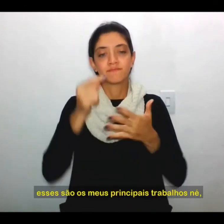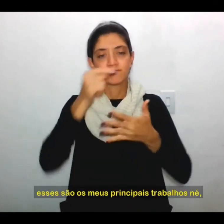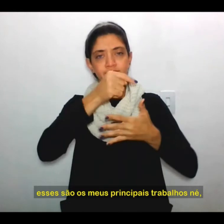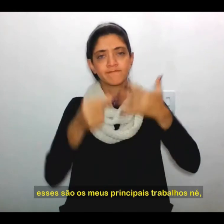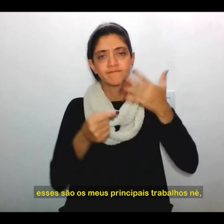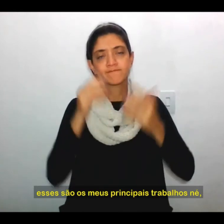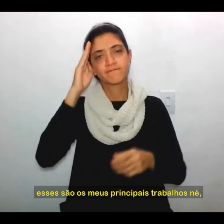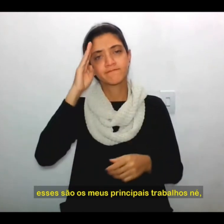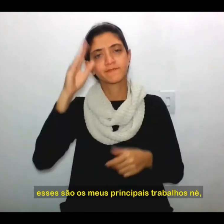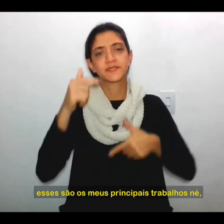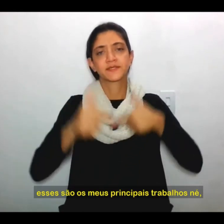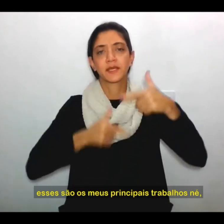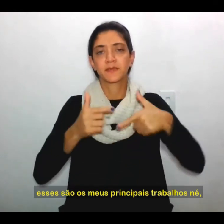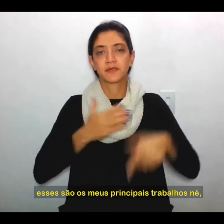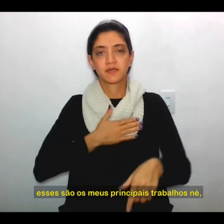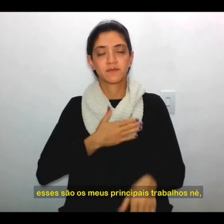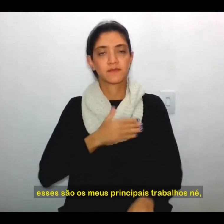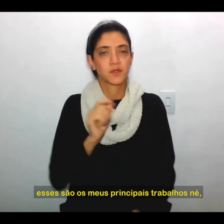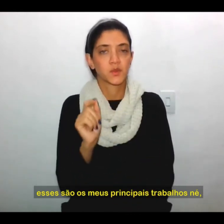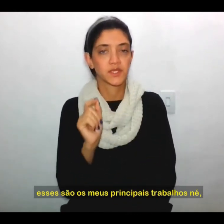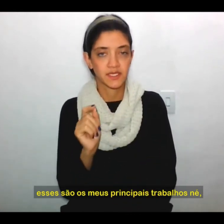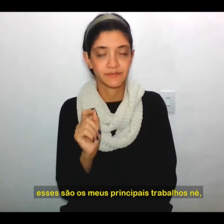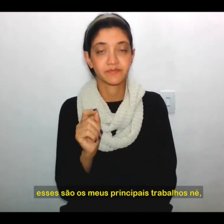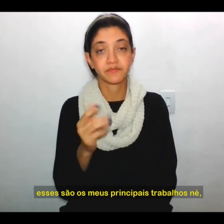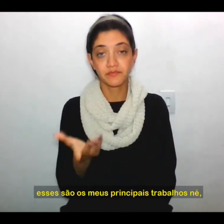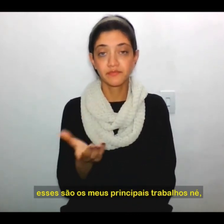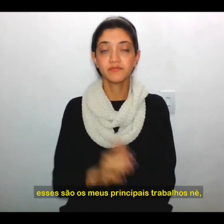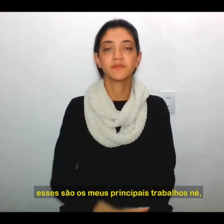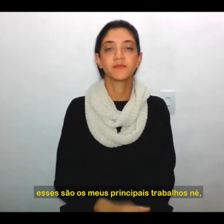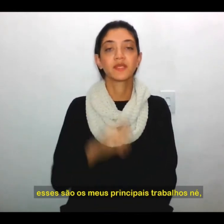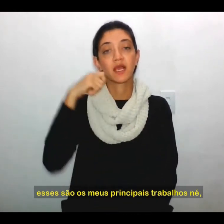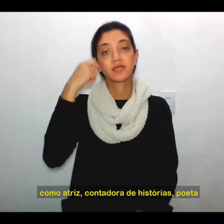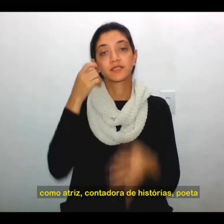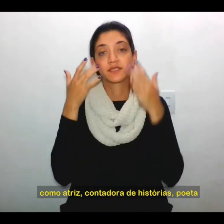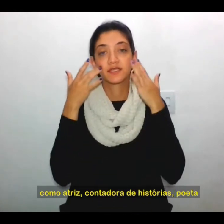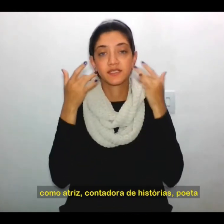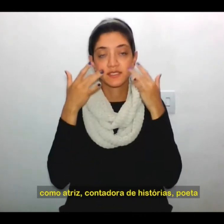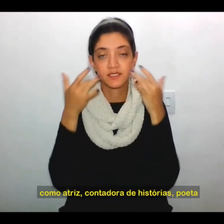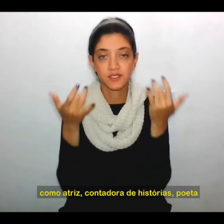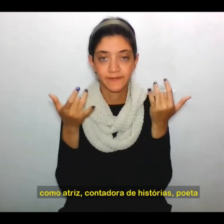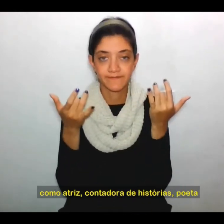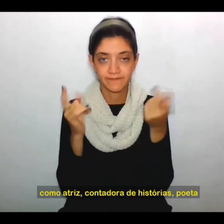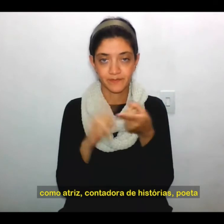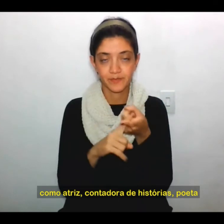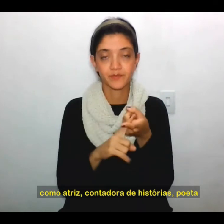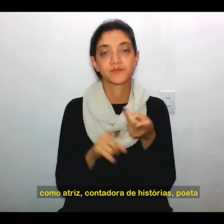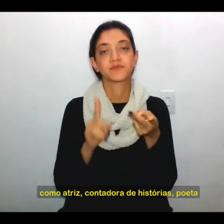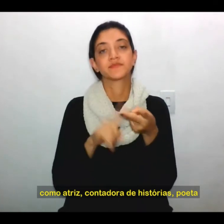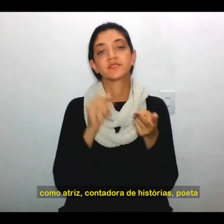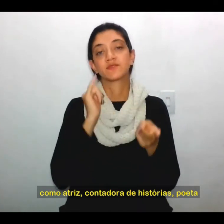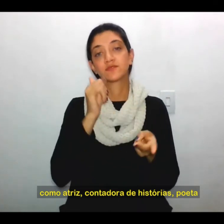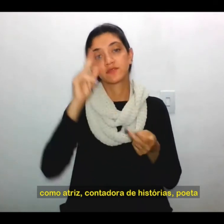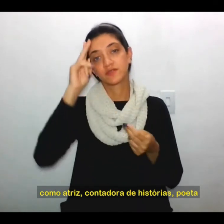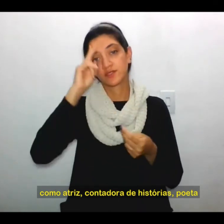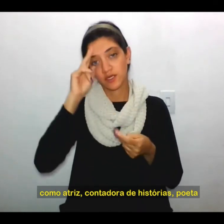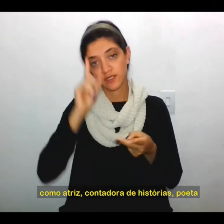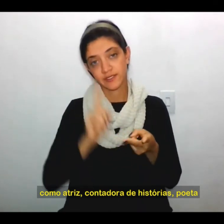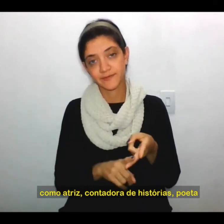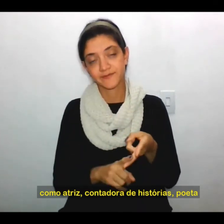Esses são os meus principais trabalhos, né? Como atriz, contadora de histórias,